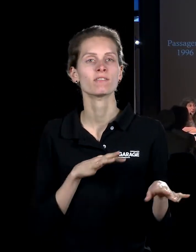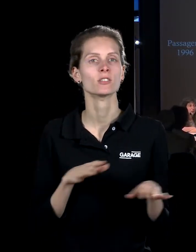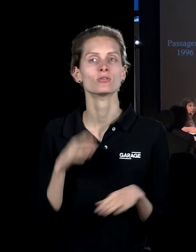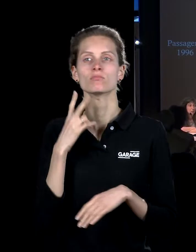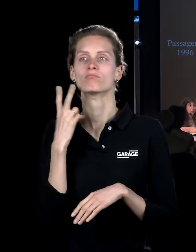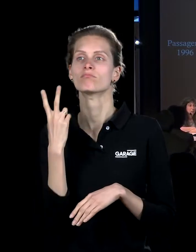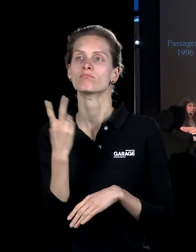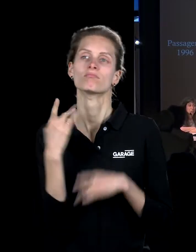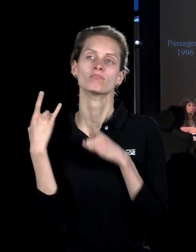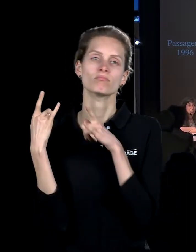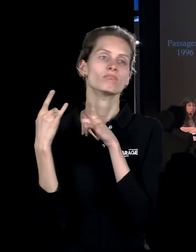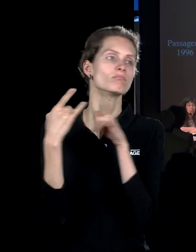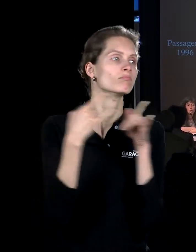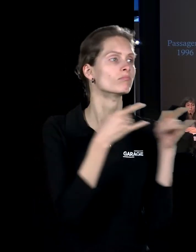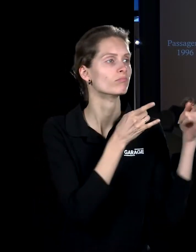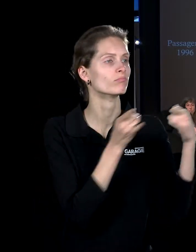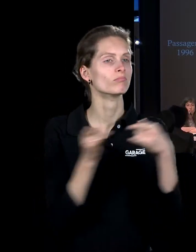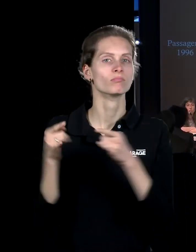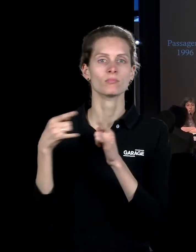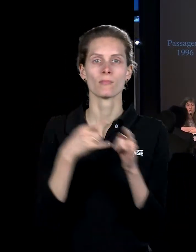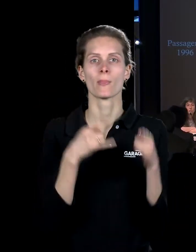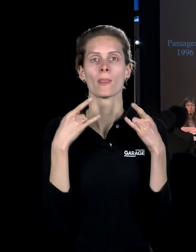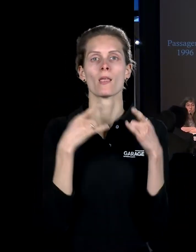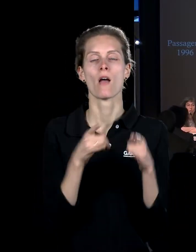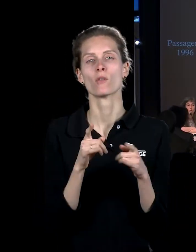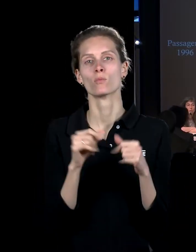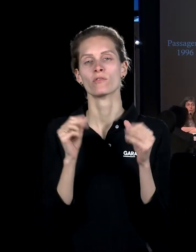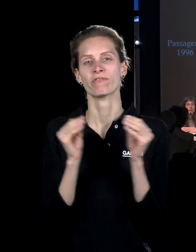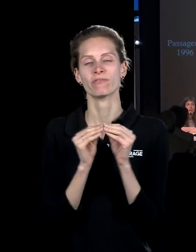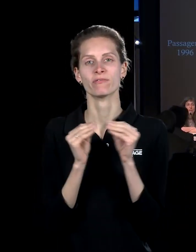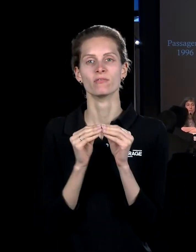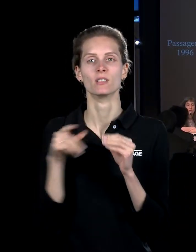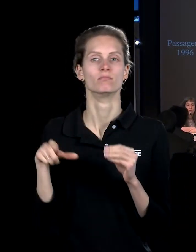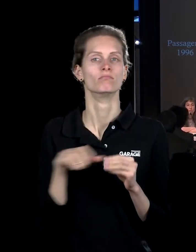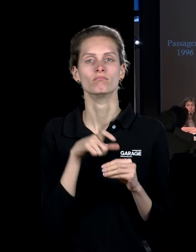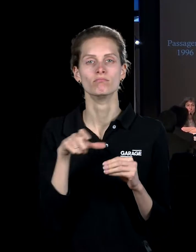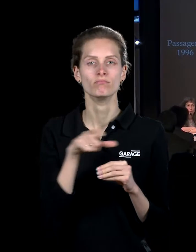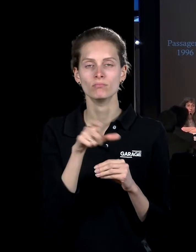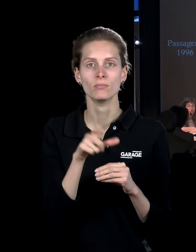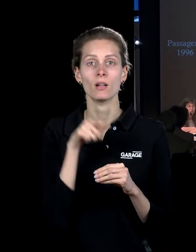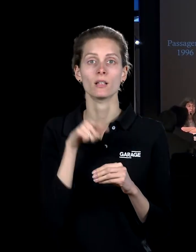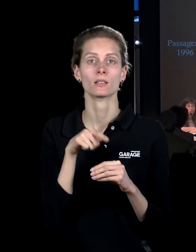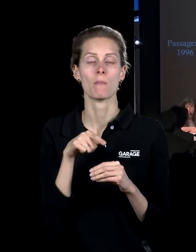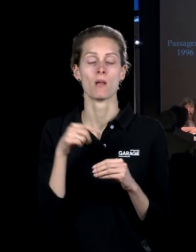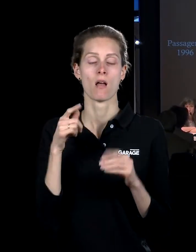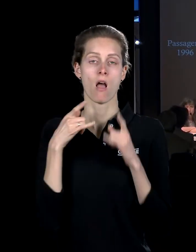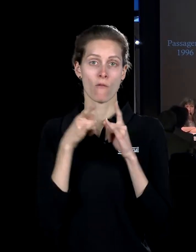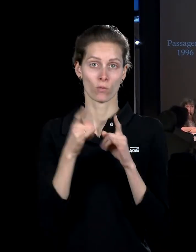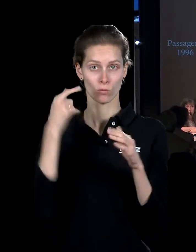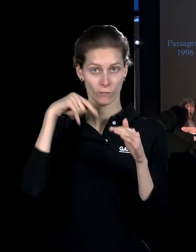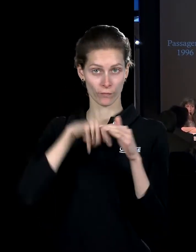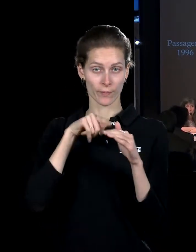сделан автобус, который идёт по своему привычному маршруту. В нём установлены мониторы.